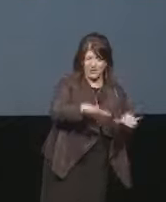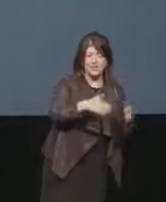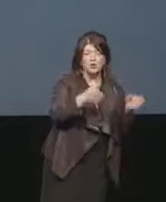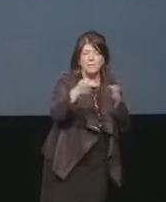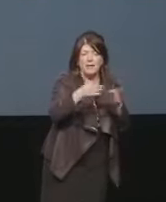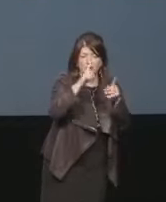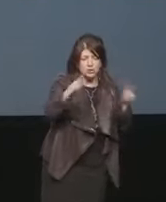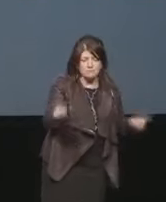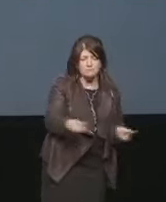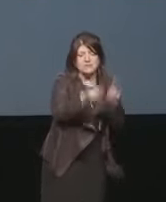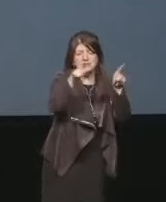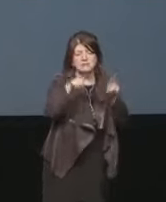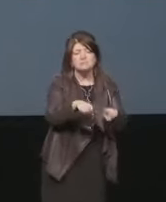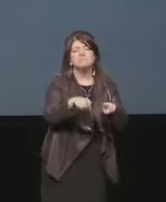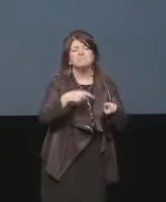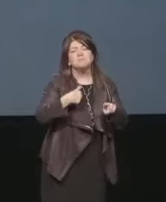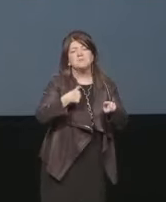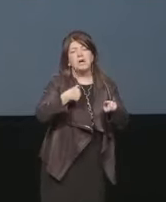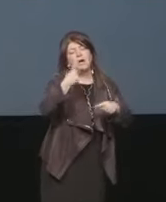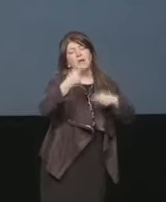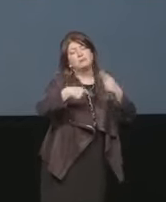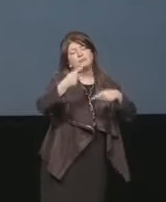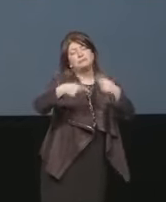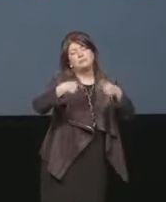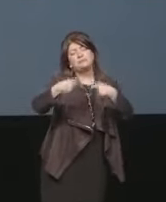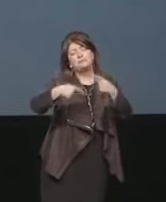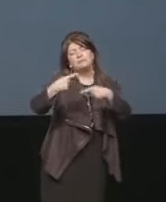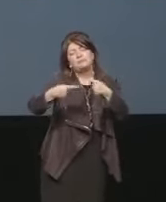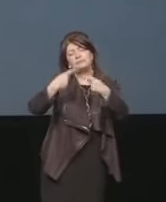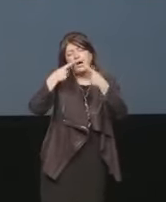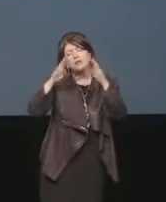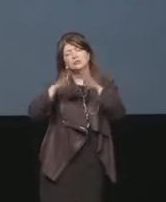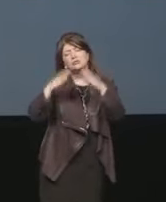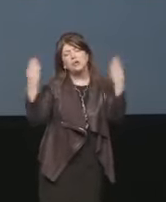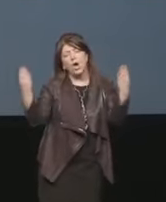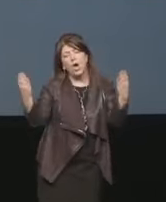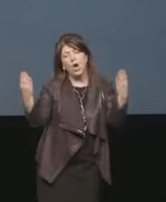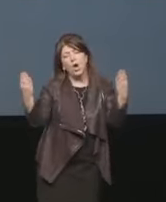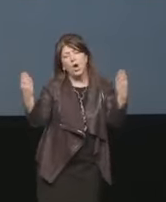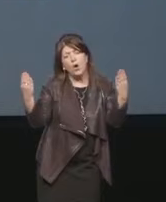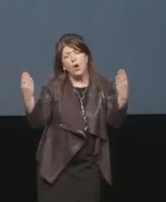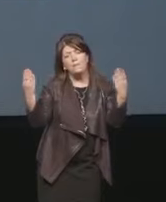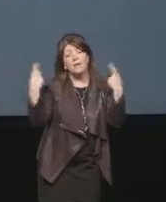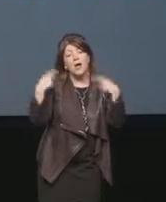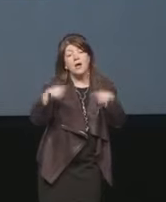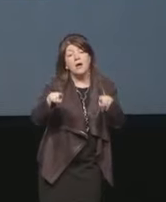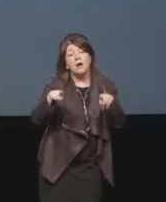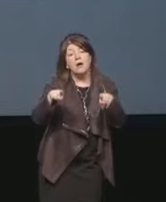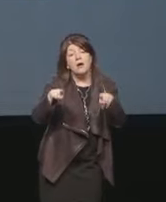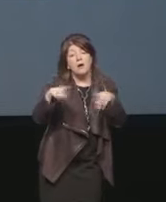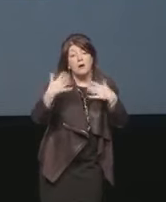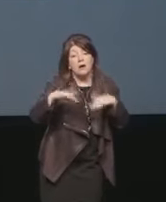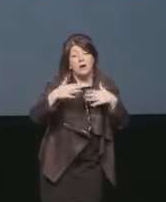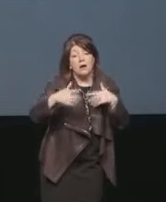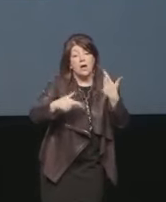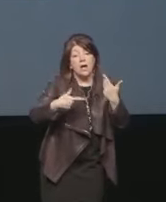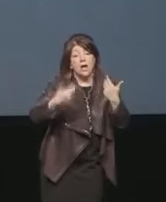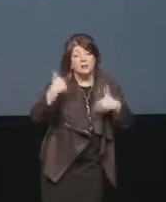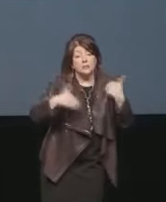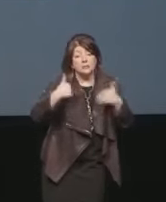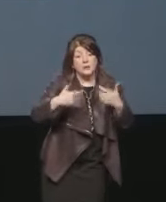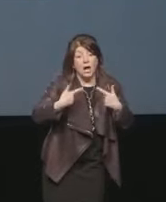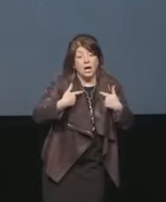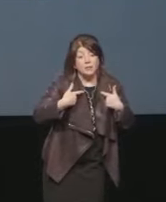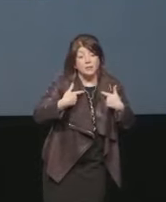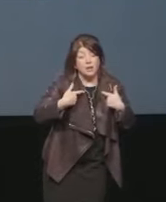periodo feci un'ecografia di routine che mi fece scoprire che Riccardo sarebbe nato con un'importante disabilità. Da quel giorno la mia vita è